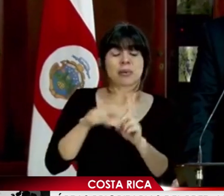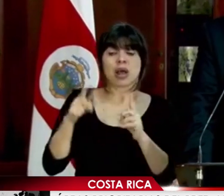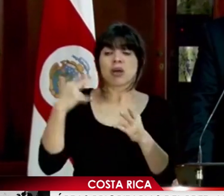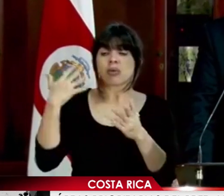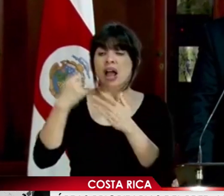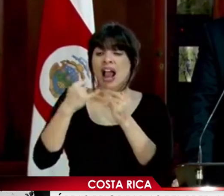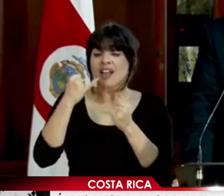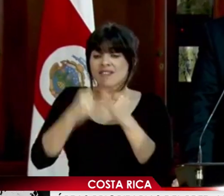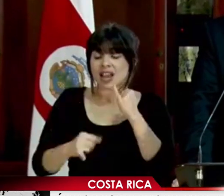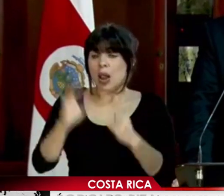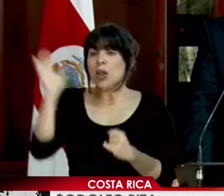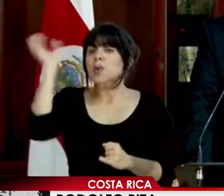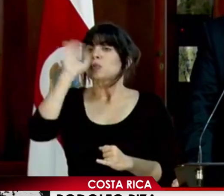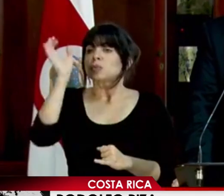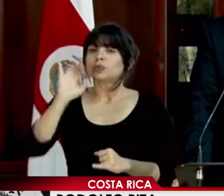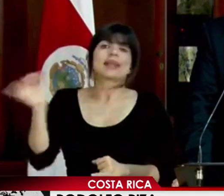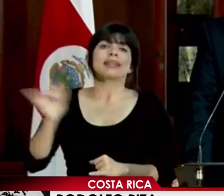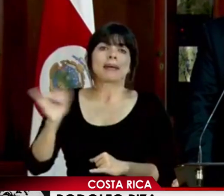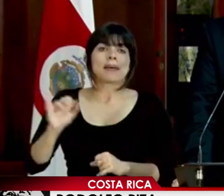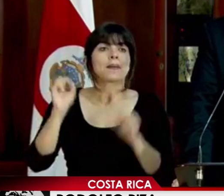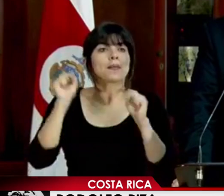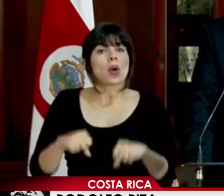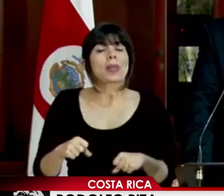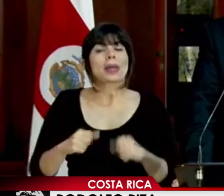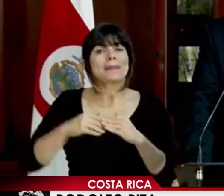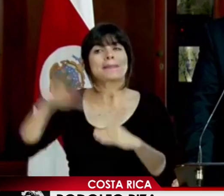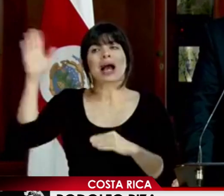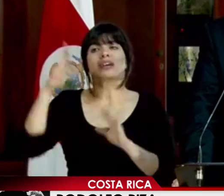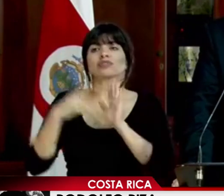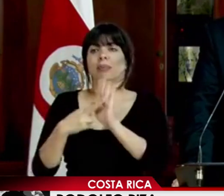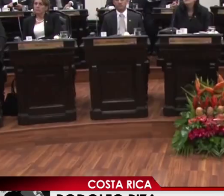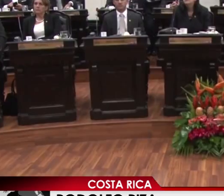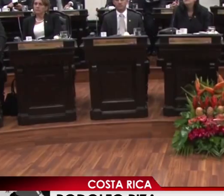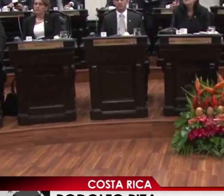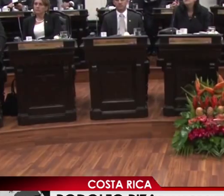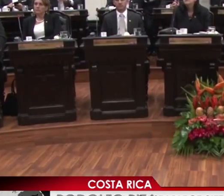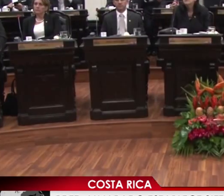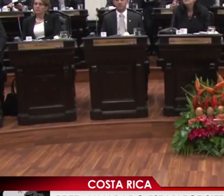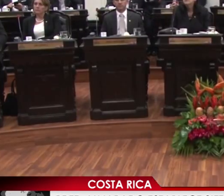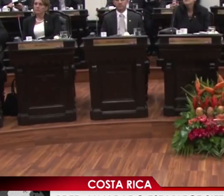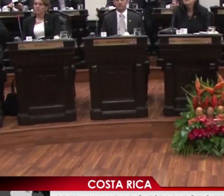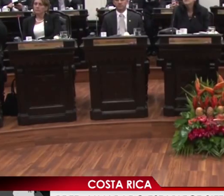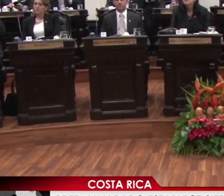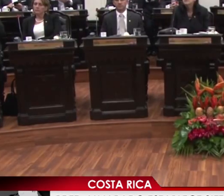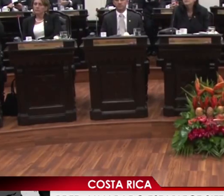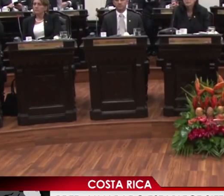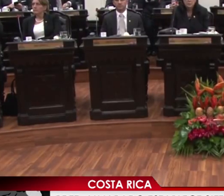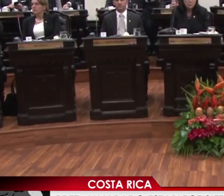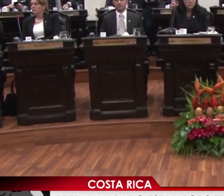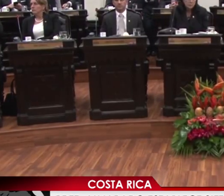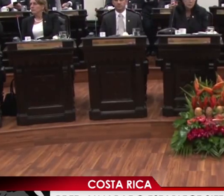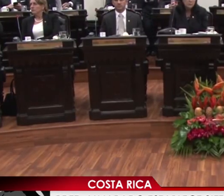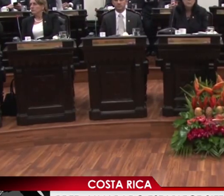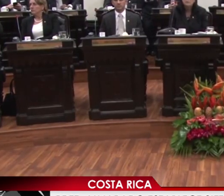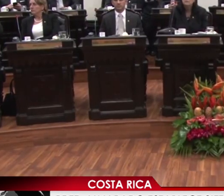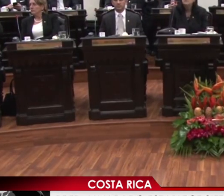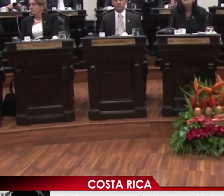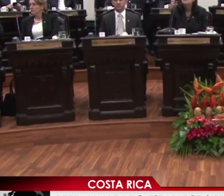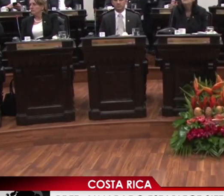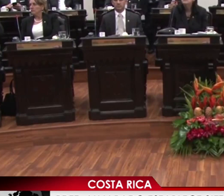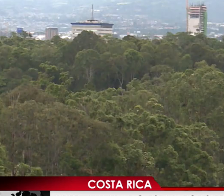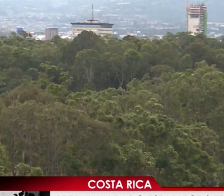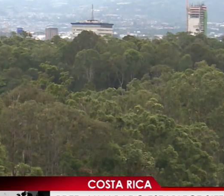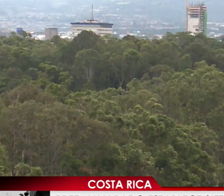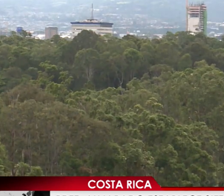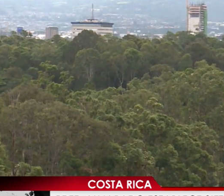se busca también tener la mayor representatividad. Entre los objetivos de esta iniciativa se encuentran la generación de empleos,